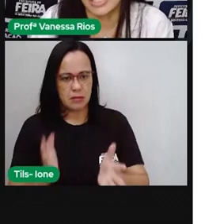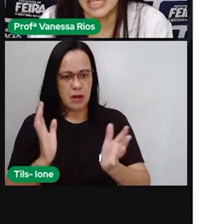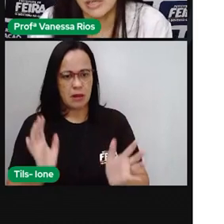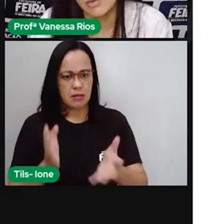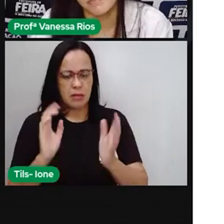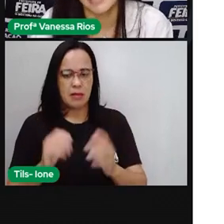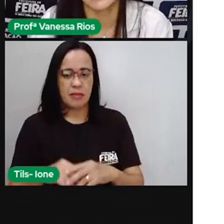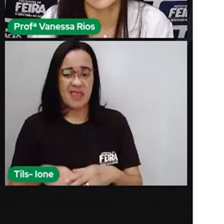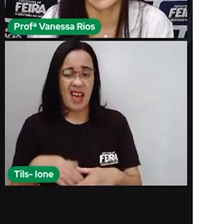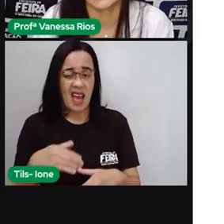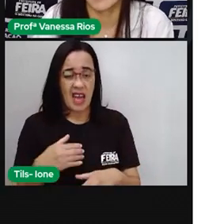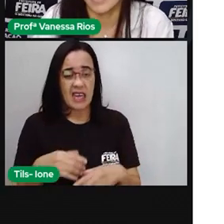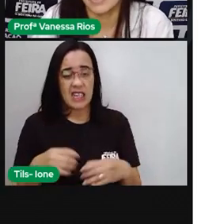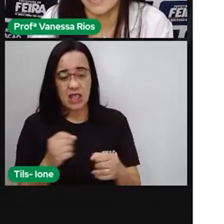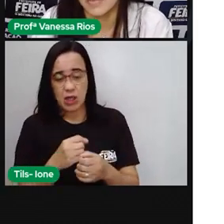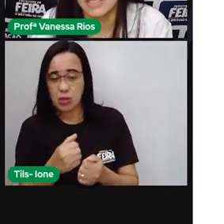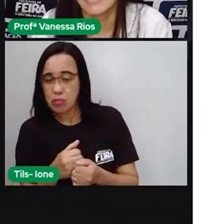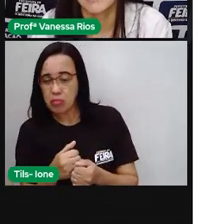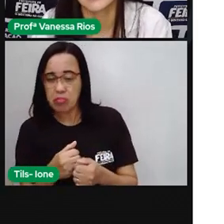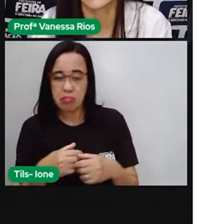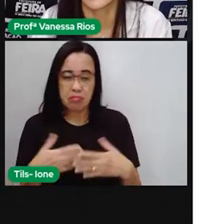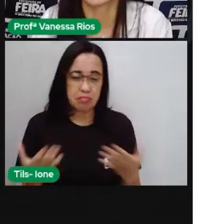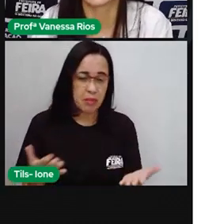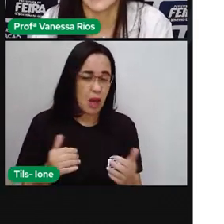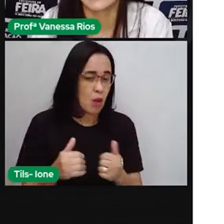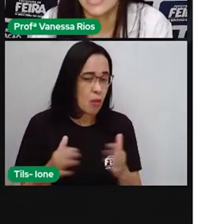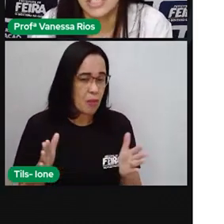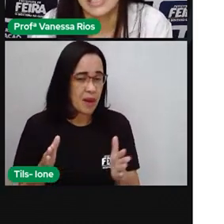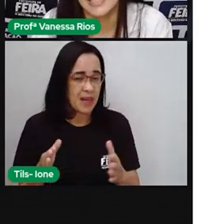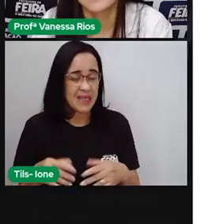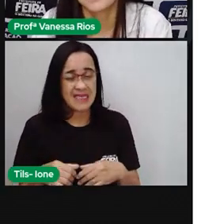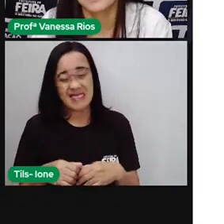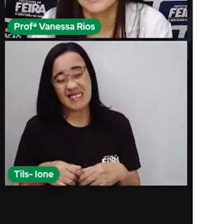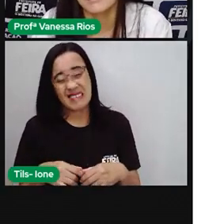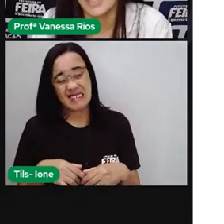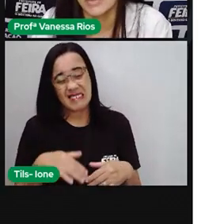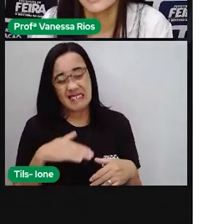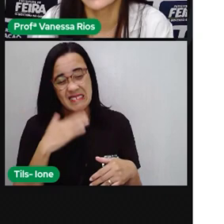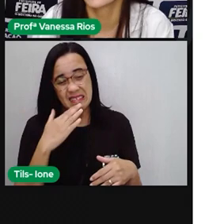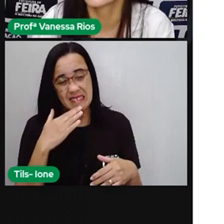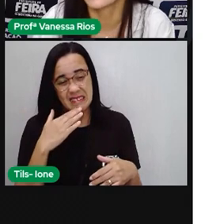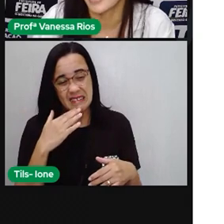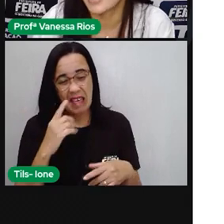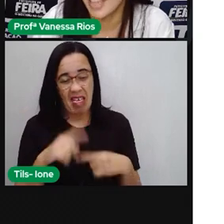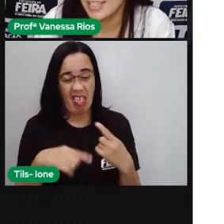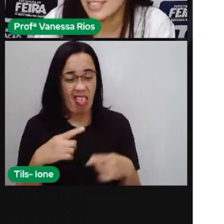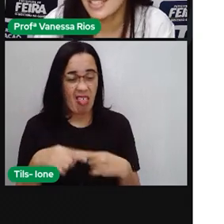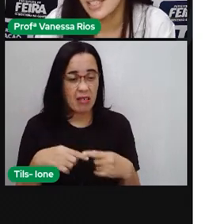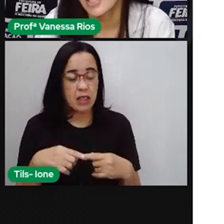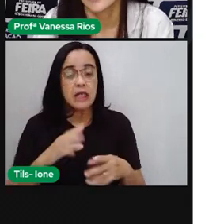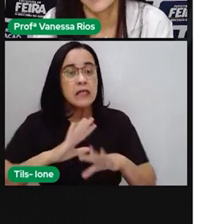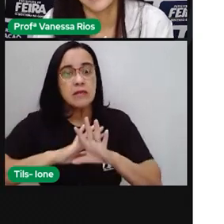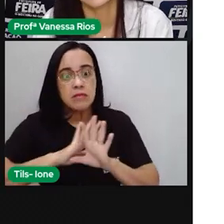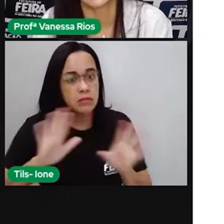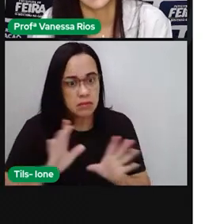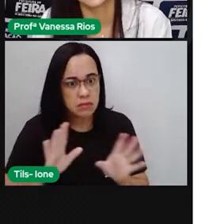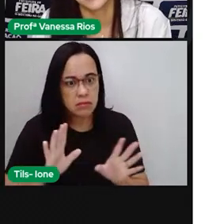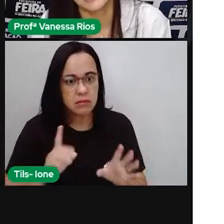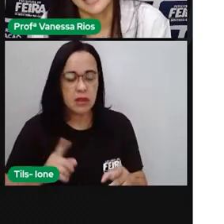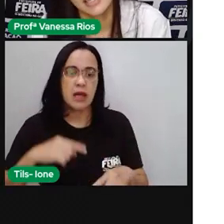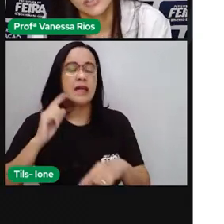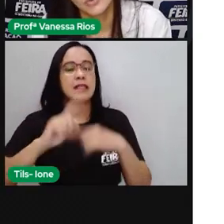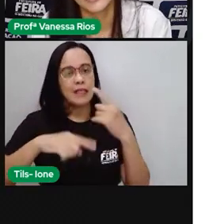rotineiro, e passar até despercebido, mas com a prática, né? Os leitores nascem assim. Com a